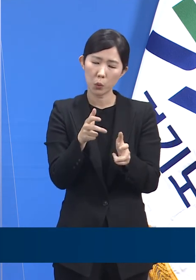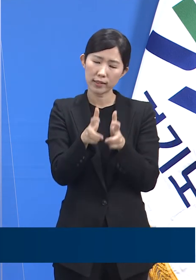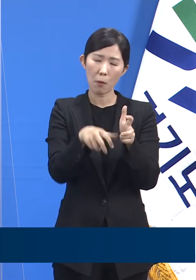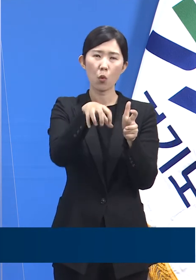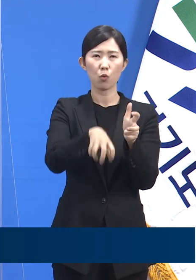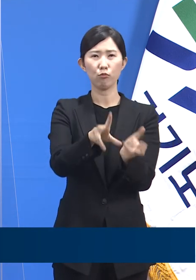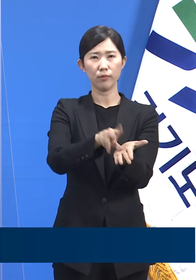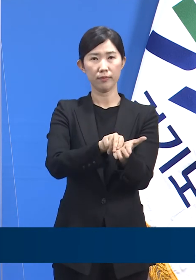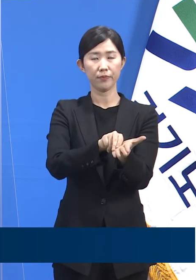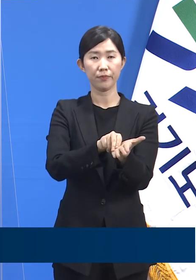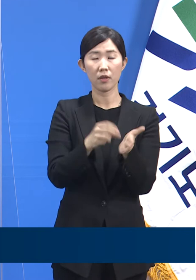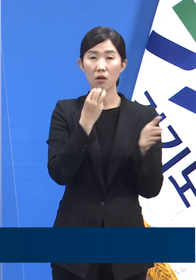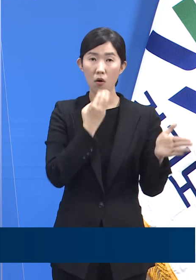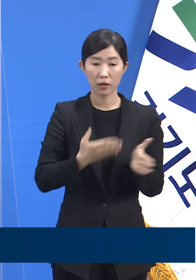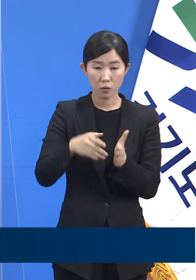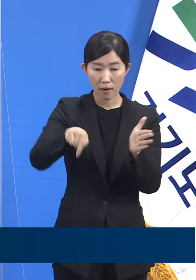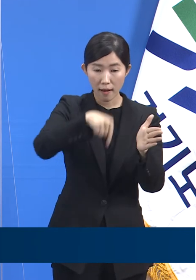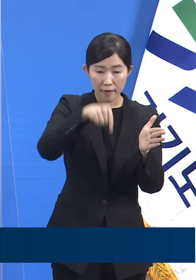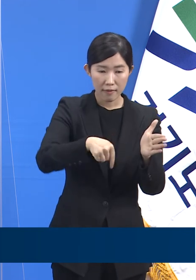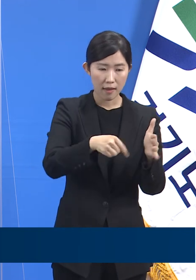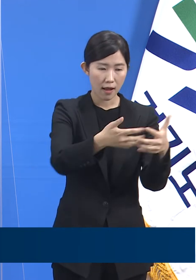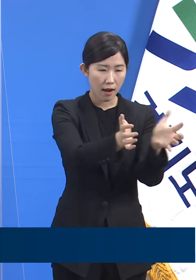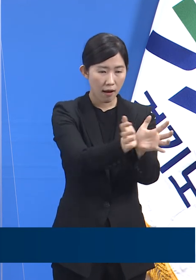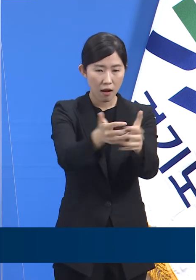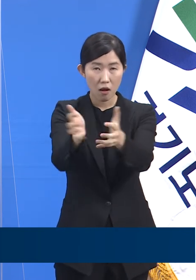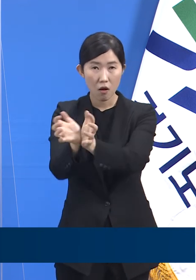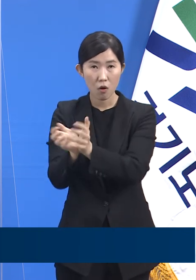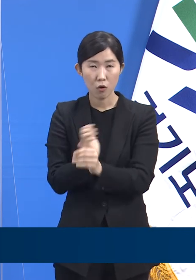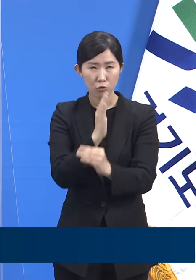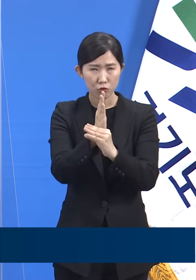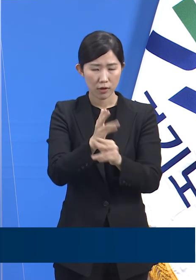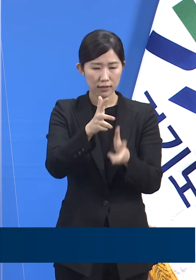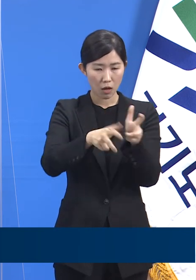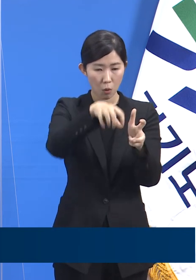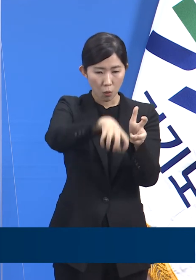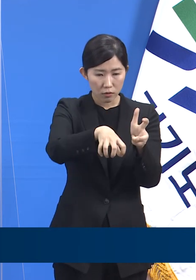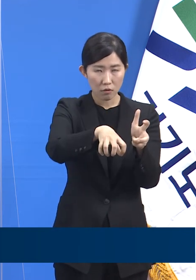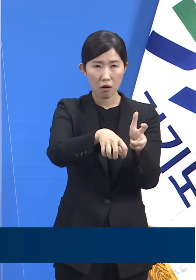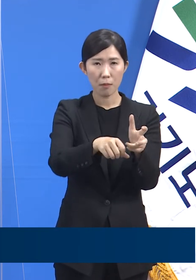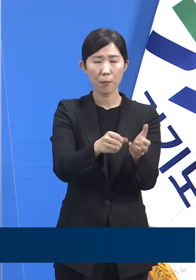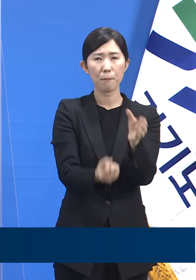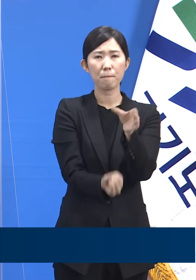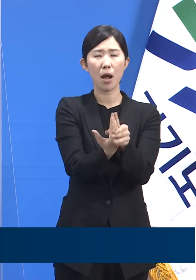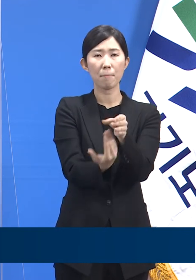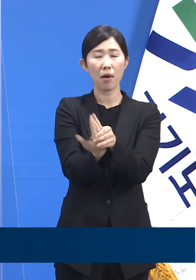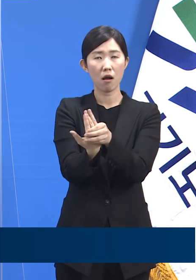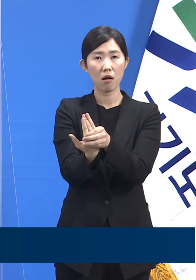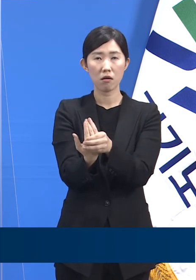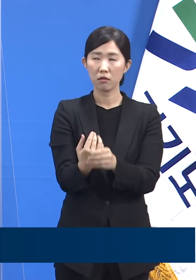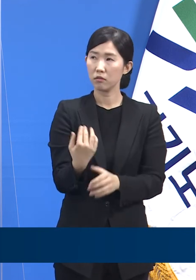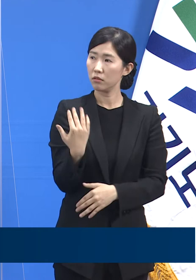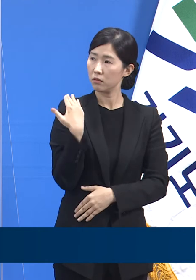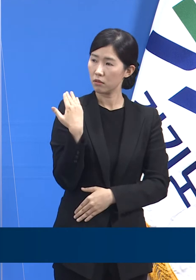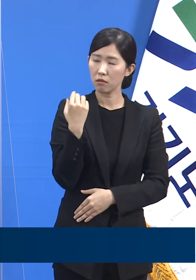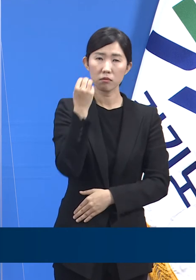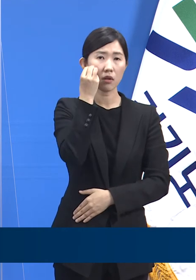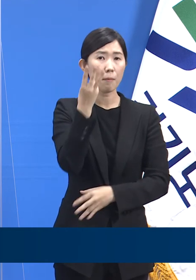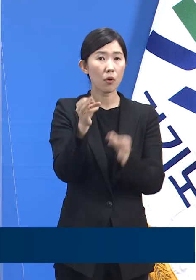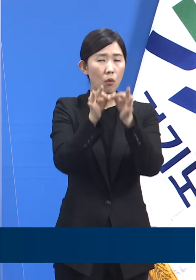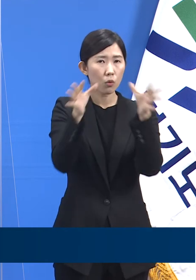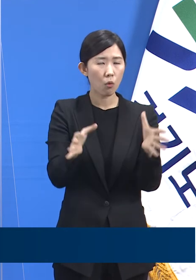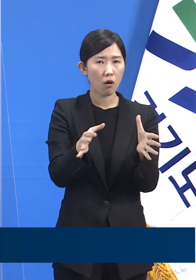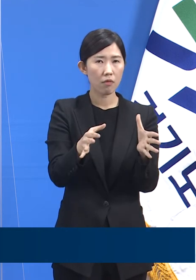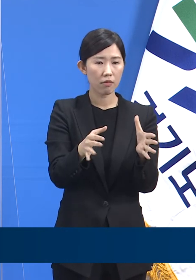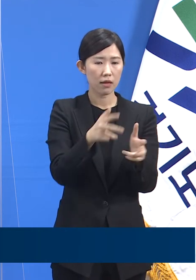경기도의 집단감염 클러스터 중 사업장 관련 클러스터의 비율이 지난 3개월간 뚜렷하게 증가했음은